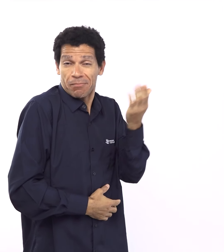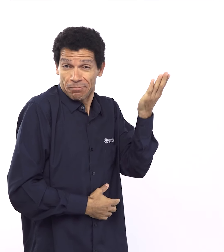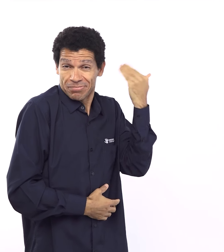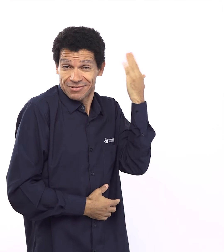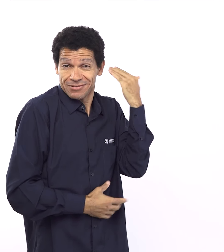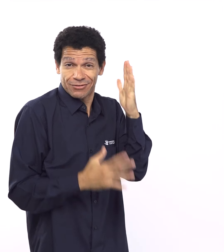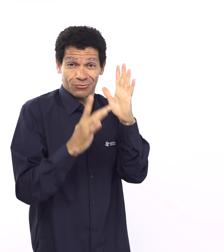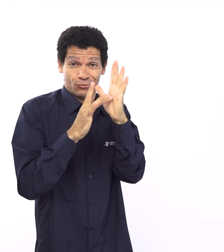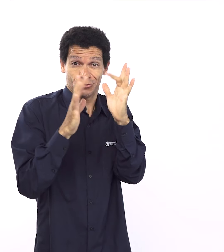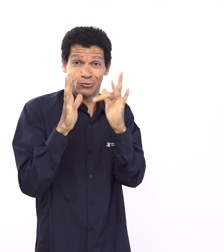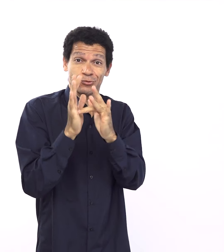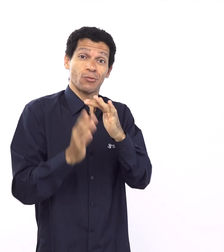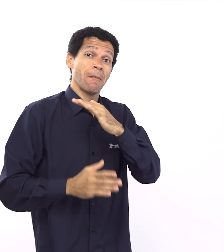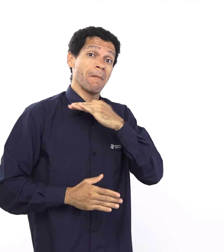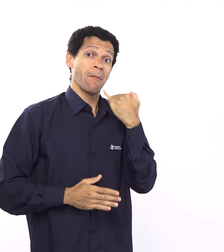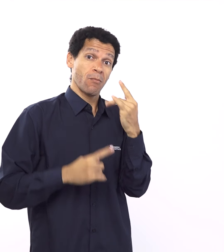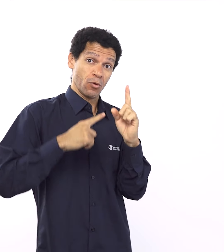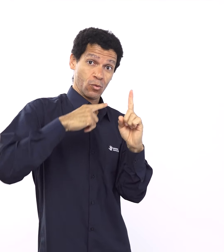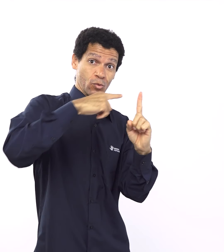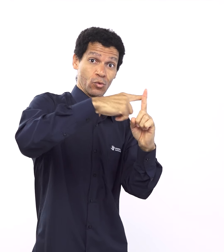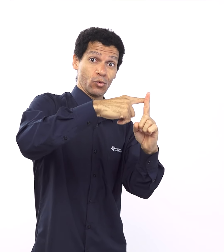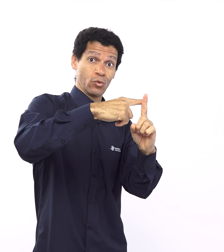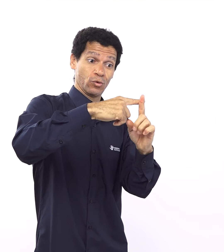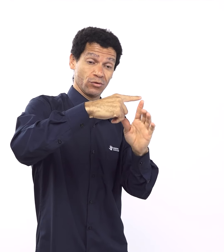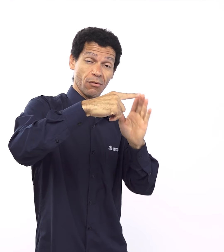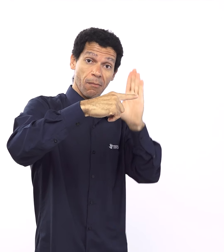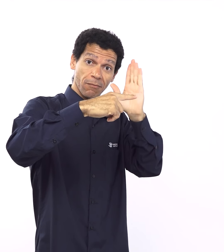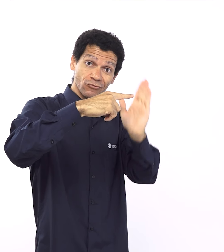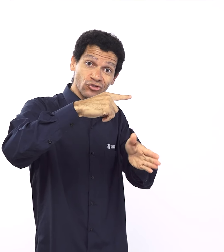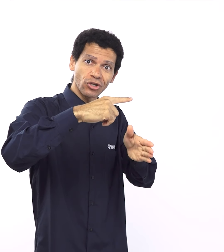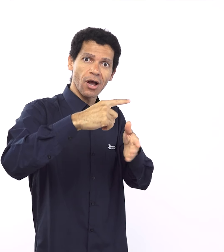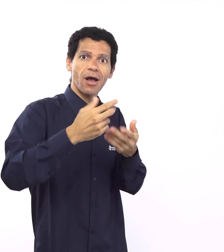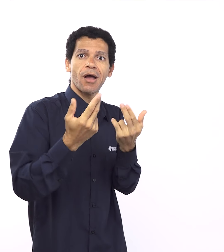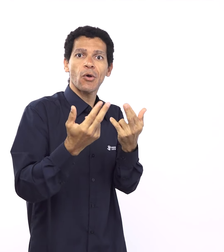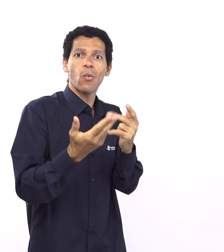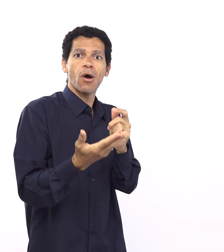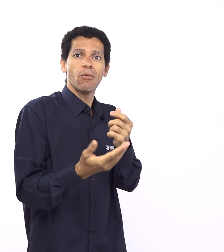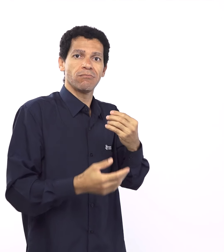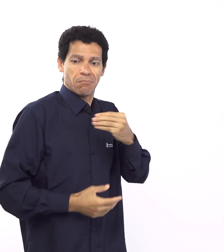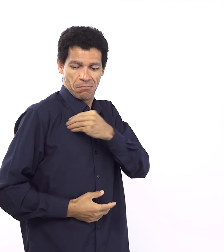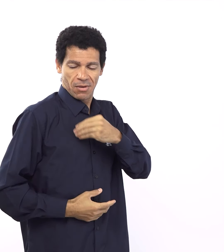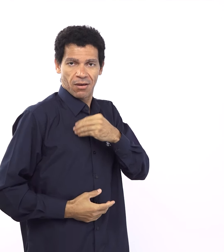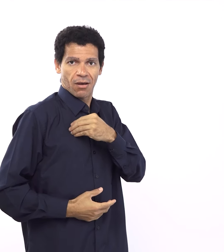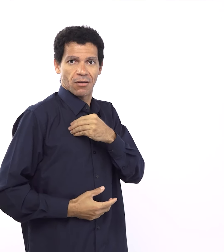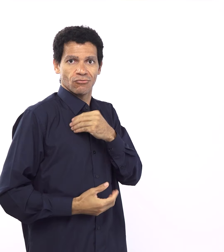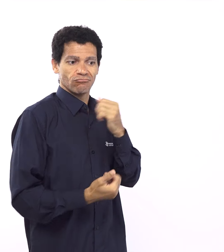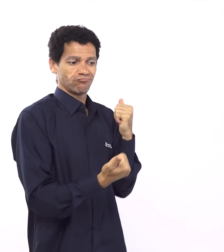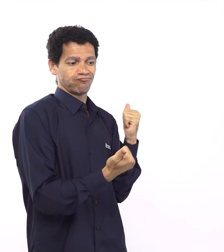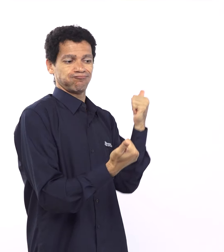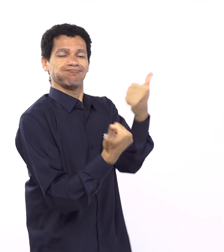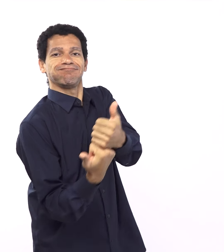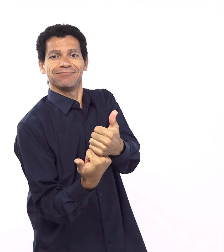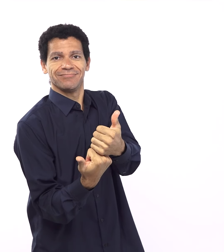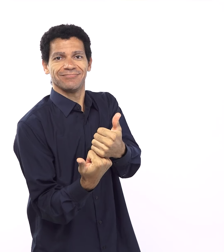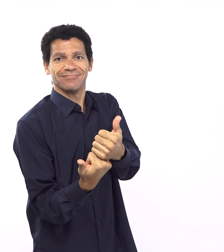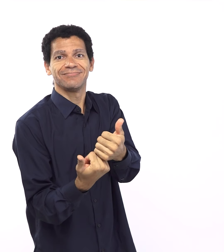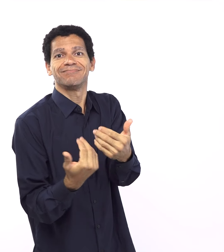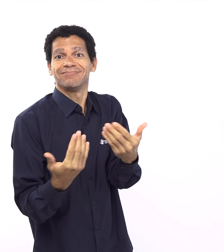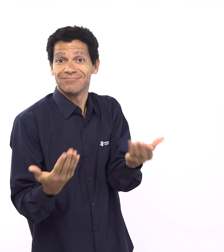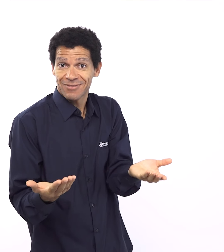e o evangelho se perderia e eternamente poderia nascer milhões e milhões e bilhões de habitantes nesse mundo,